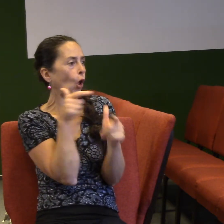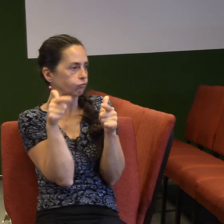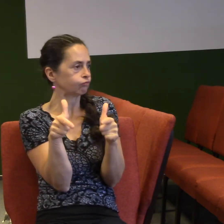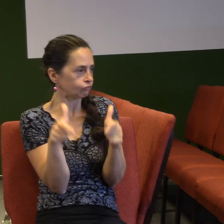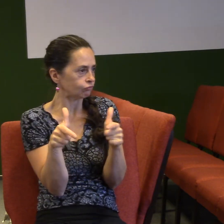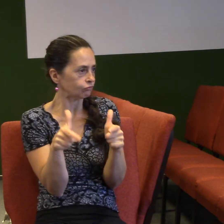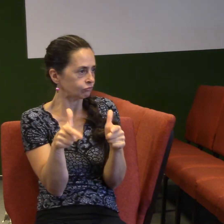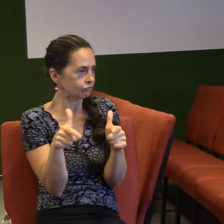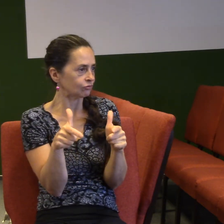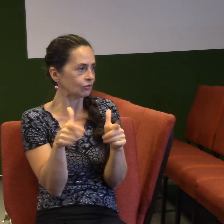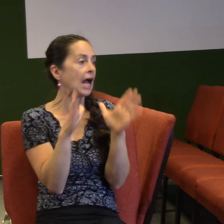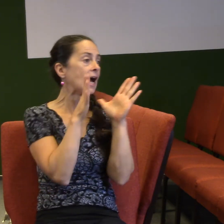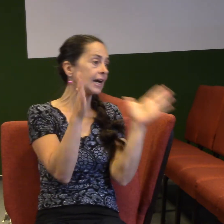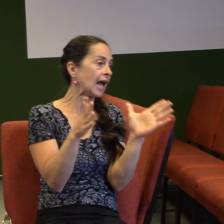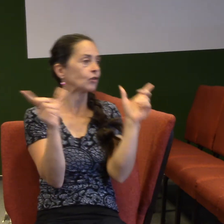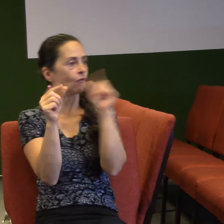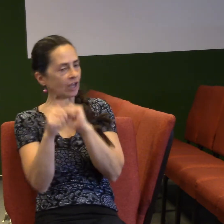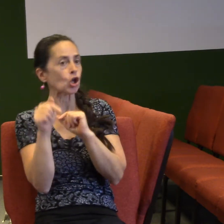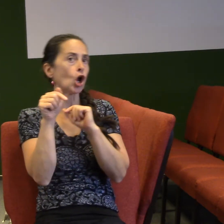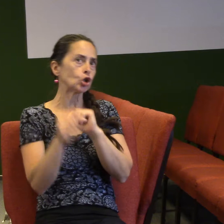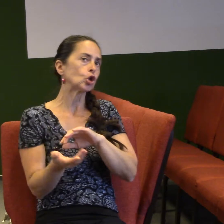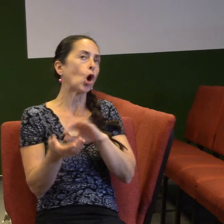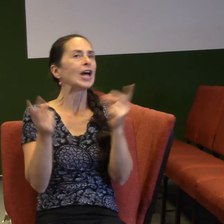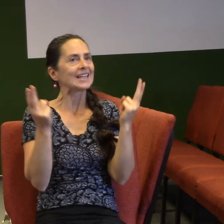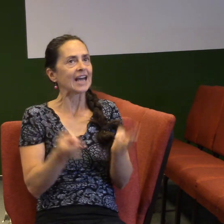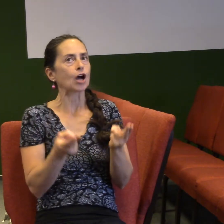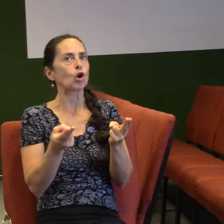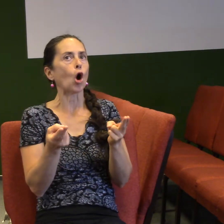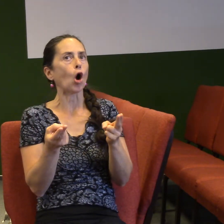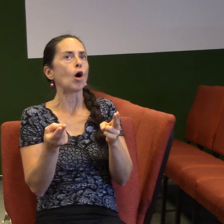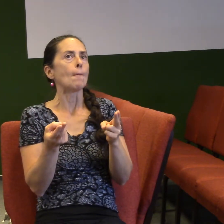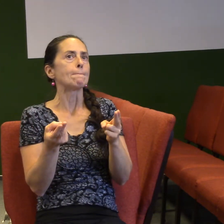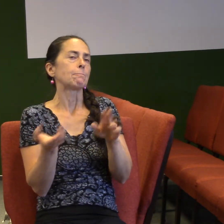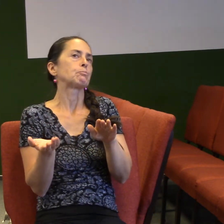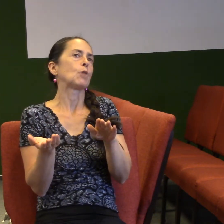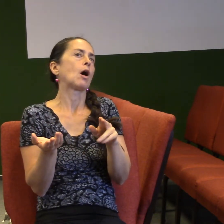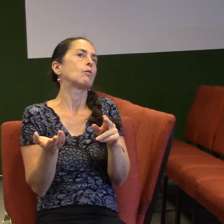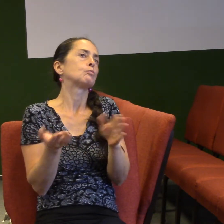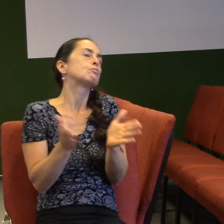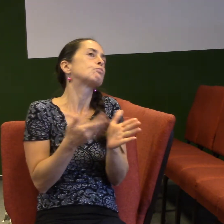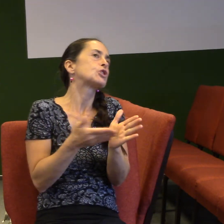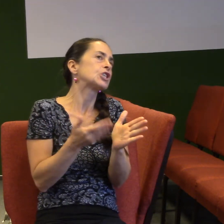a... Tak chtěl jsem to říct takový takový názorný příklad toho, že ten koucovor se vůbec nerozpakuje tyhle z ty věci dělat.